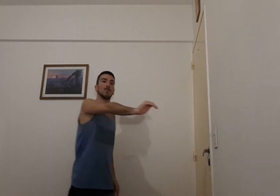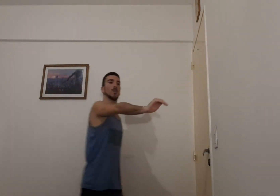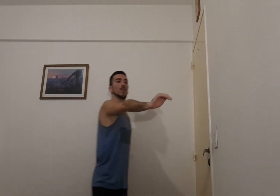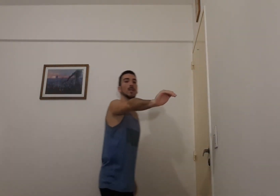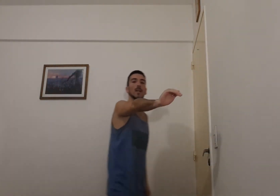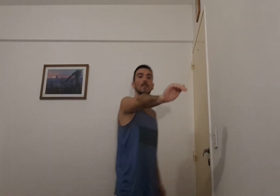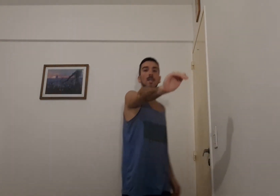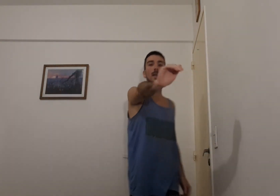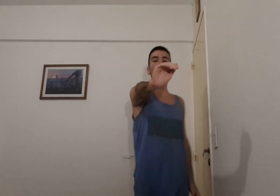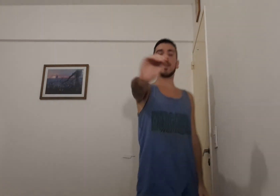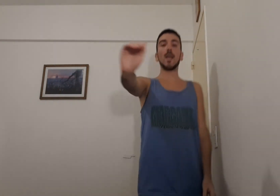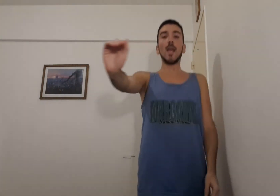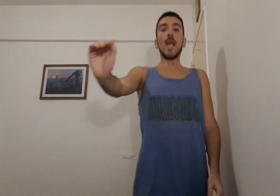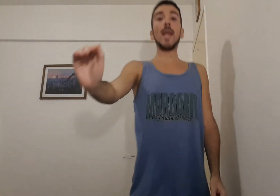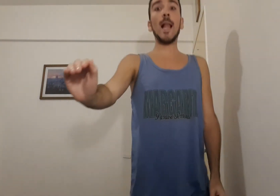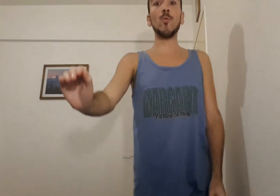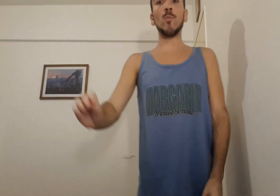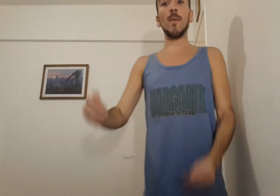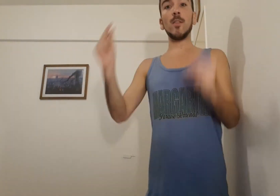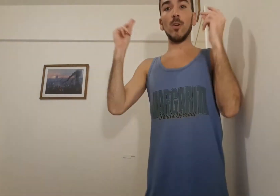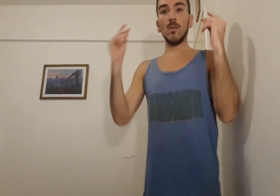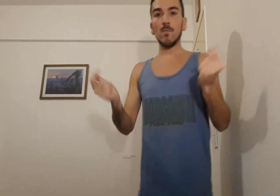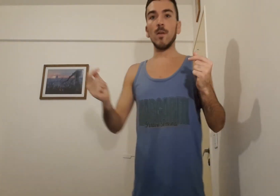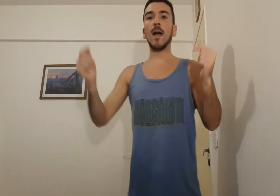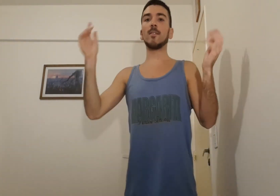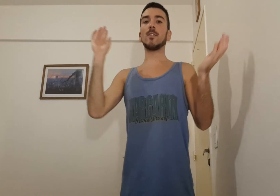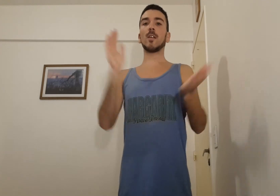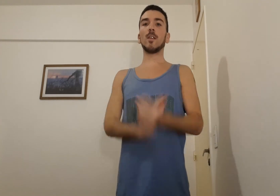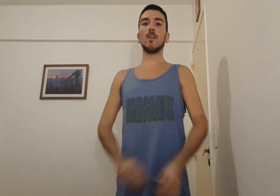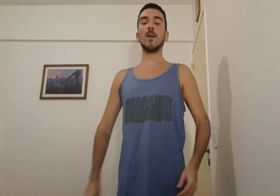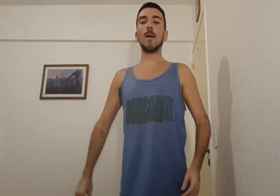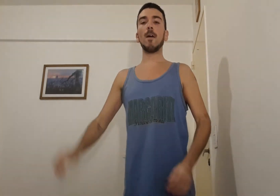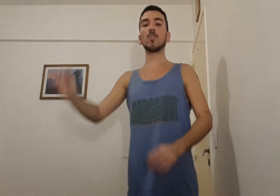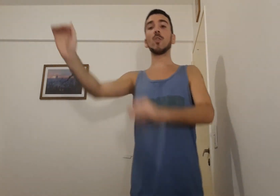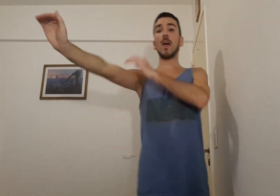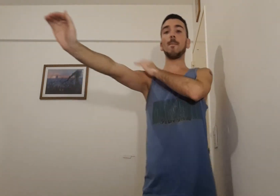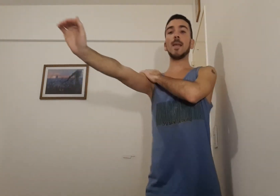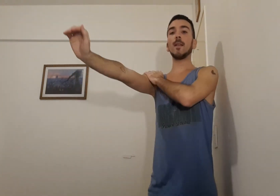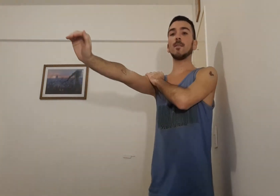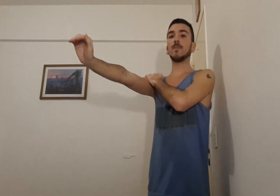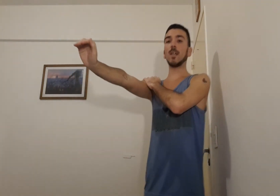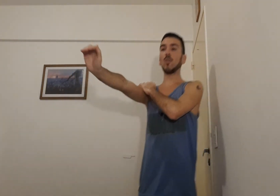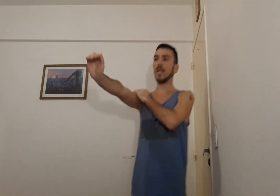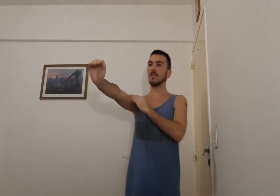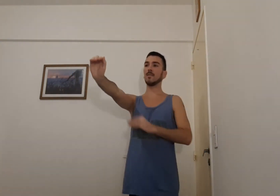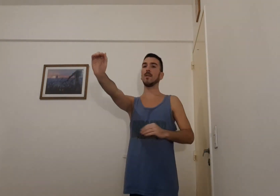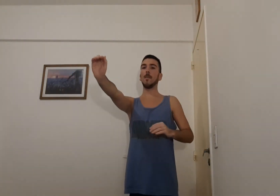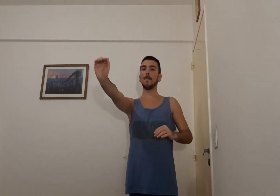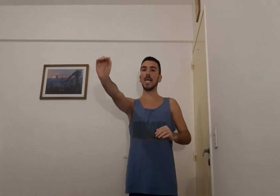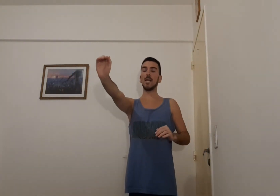momento en que caminen. En algún momento, ante el chasquillo o el aplauso, cambian de roles. B